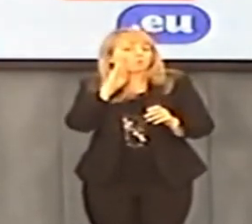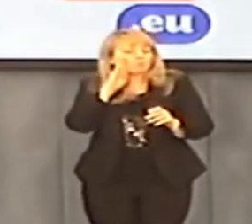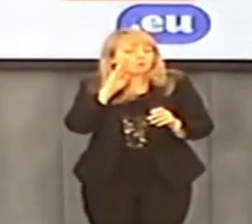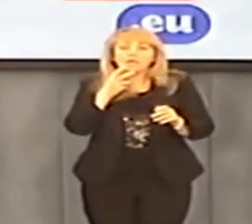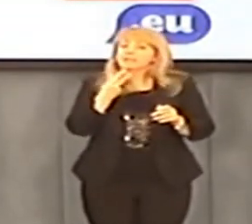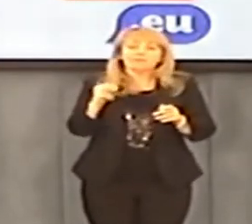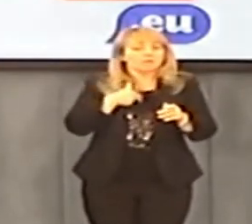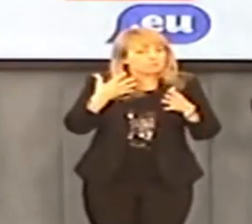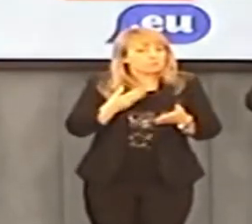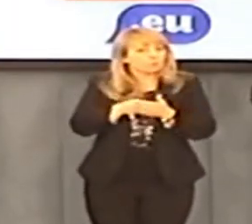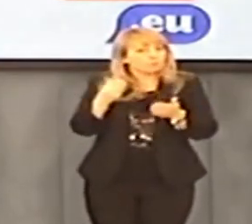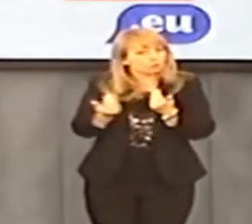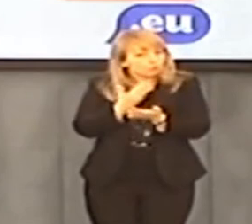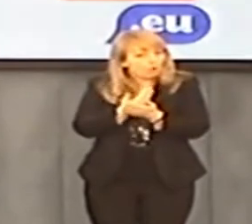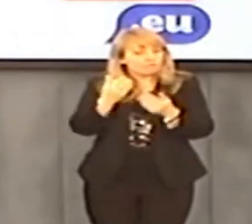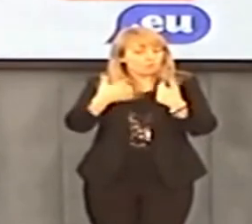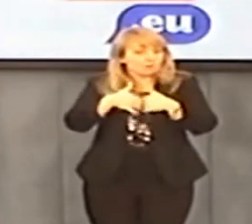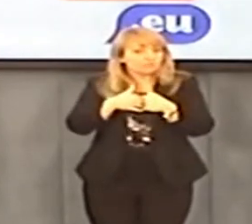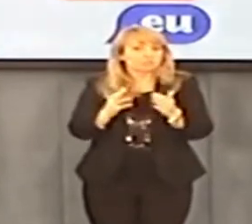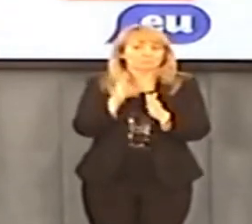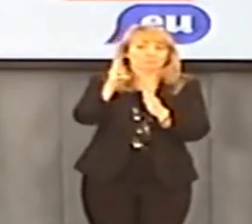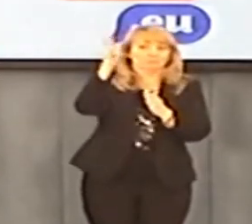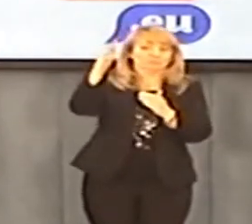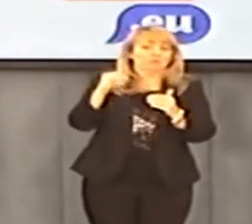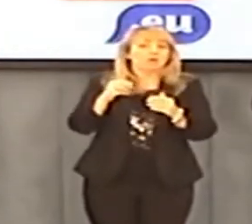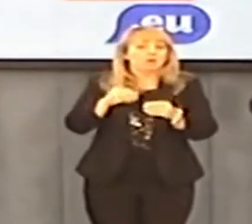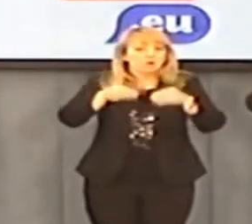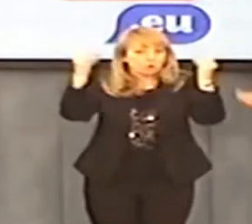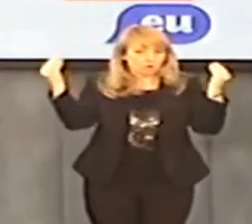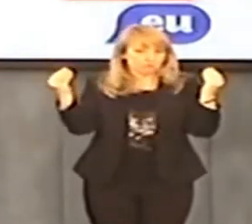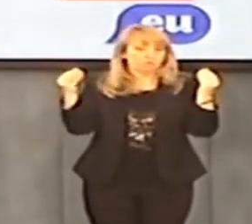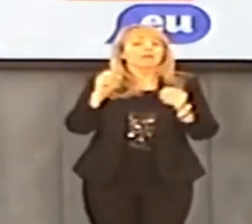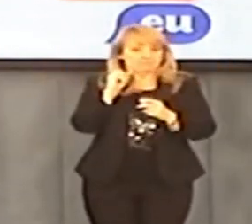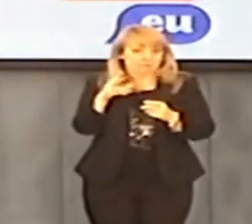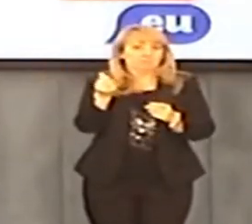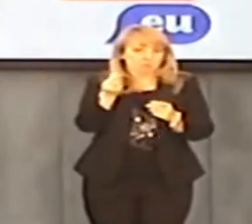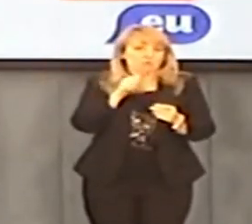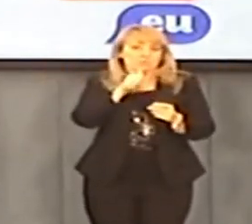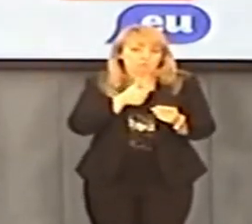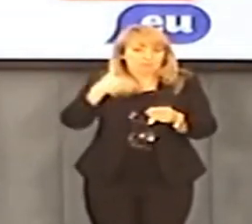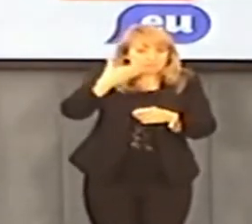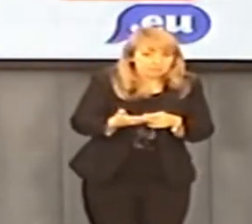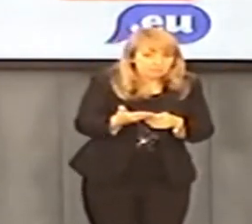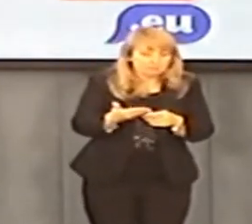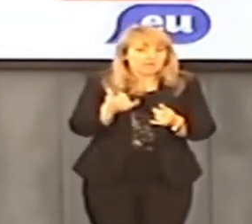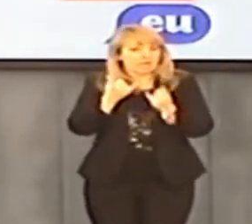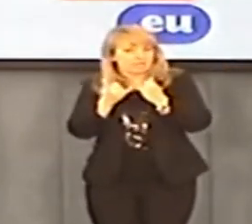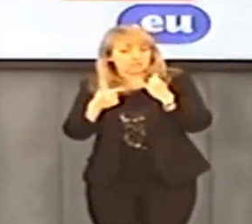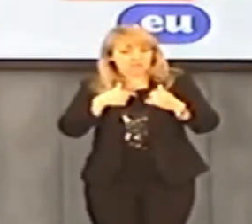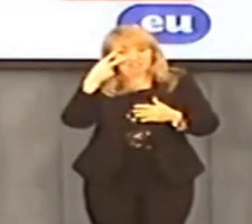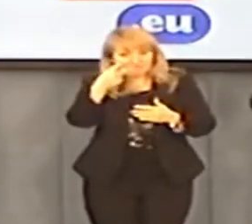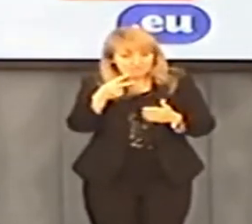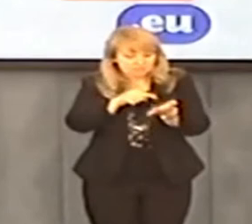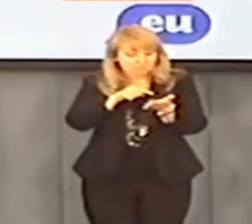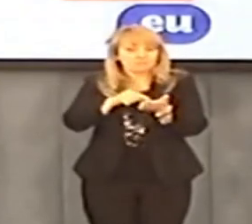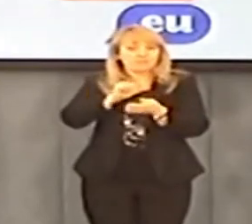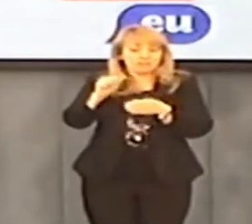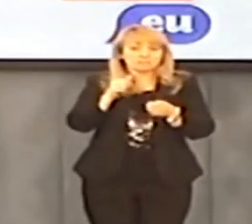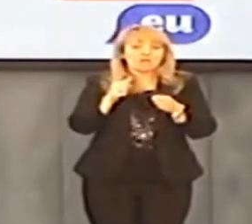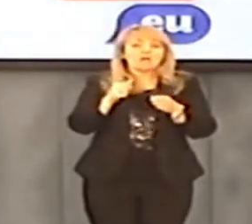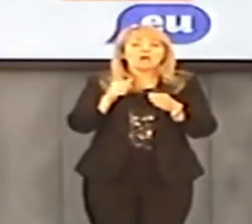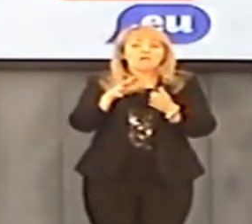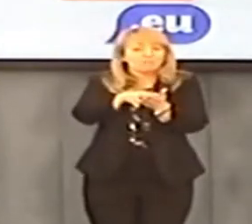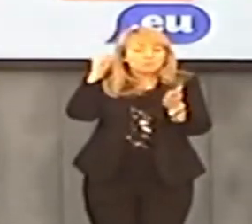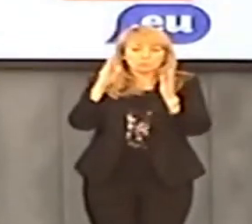zmieniam na taką samą maszynę. Tylko muszę mieć maszynę wyższej technologii, spełniającą dwie czy trzy funkcje. Żeby podnieść tą gospodarkę na wyższy poziom technologiczny. I to można